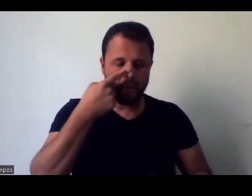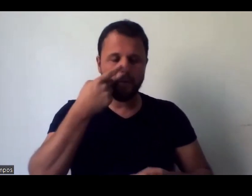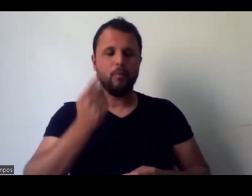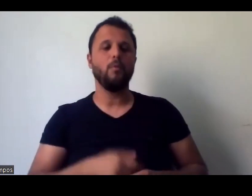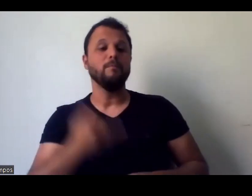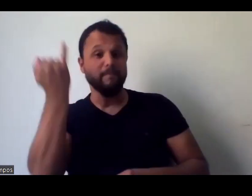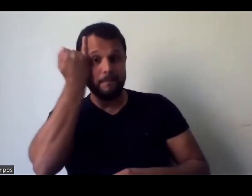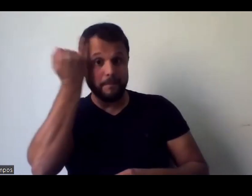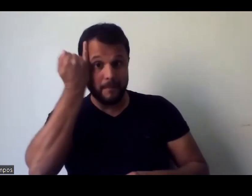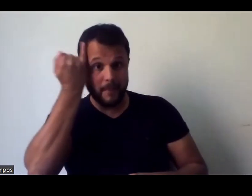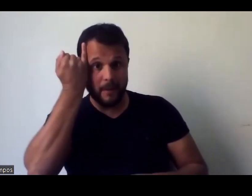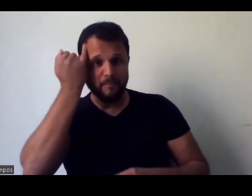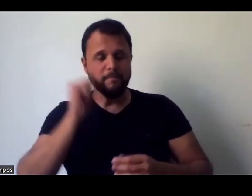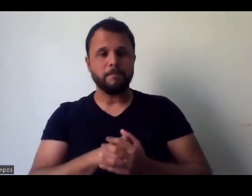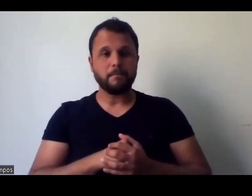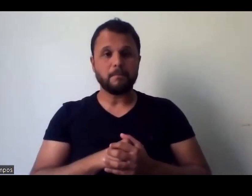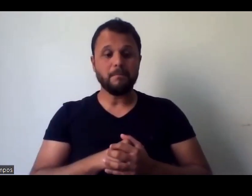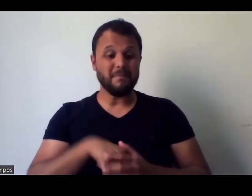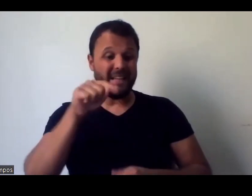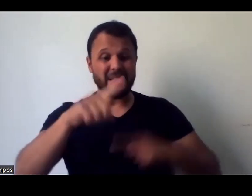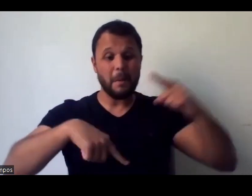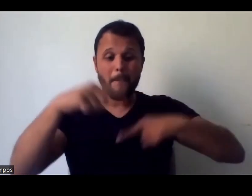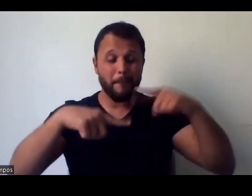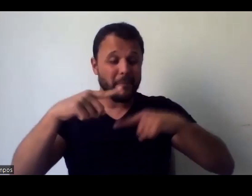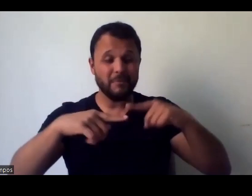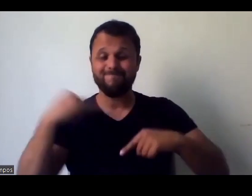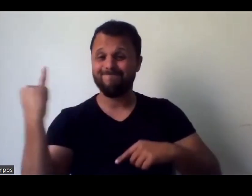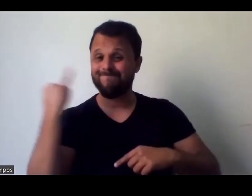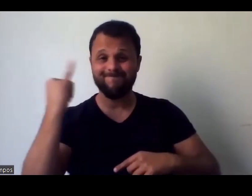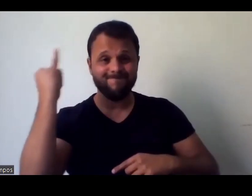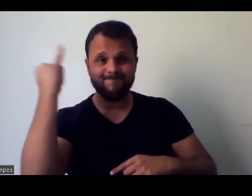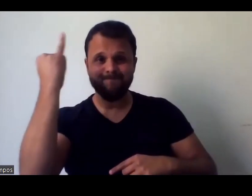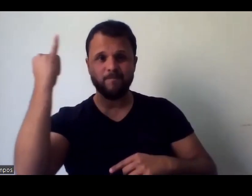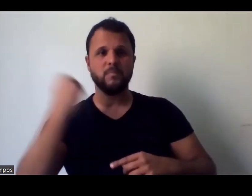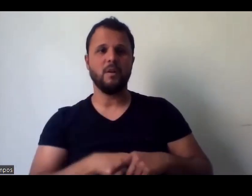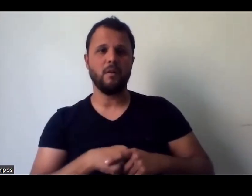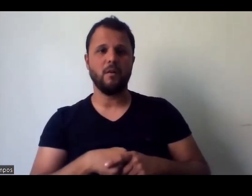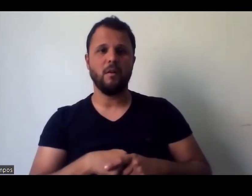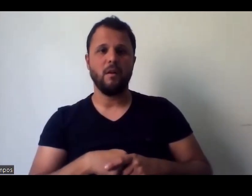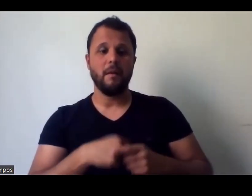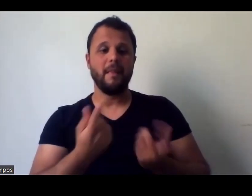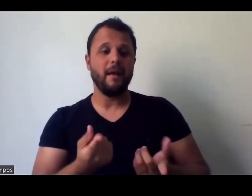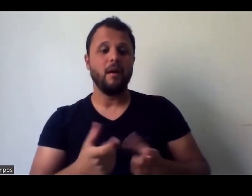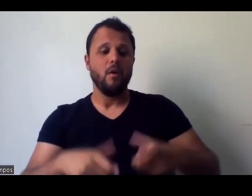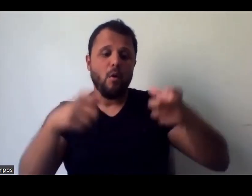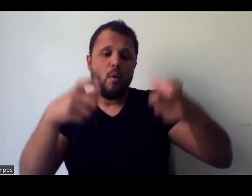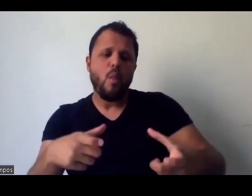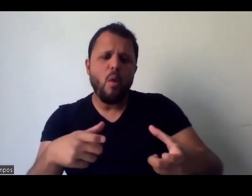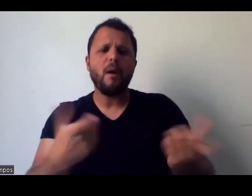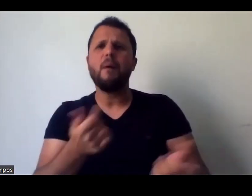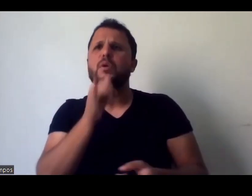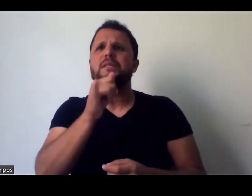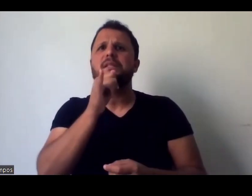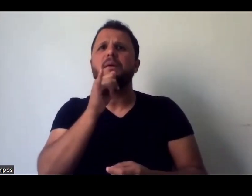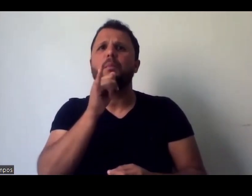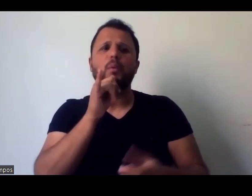intelectual. Então, esse material seria muito importante, né, existir um repositório mesmo, digital, uma plataforma